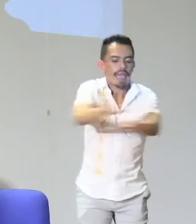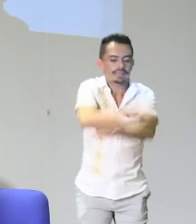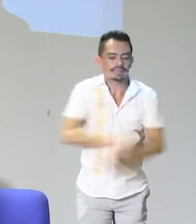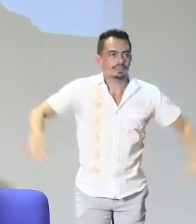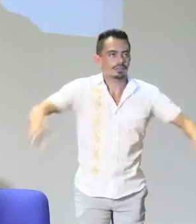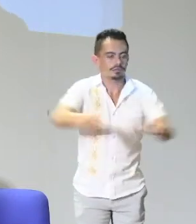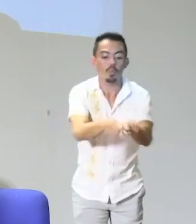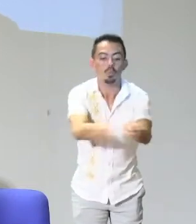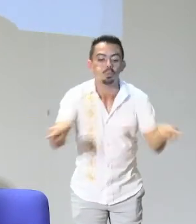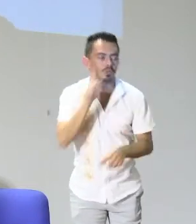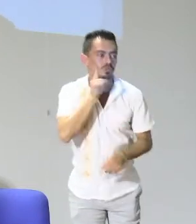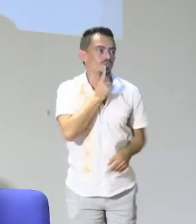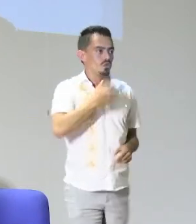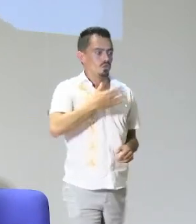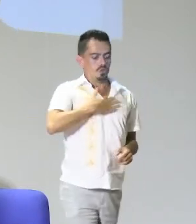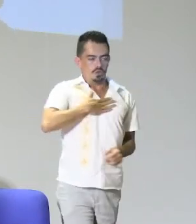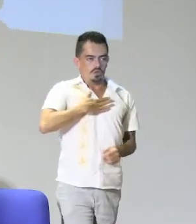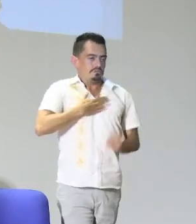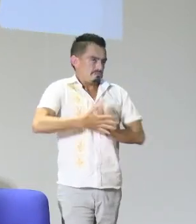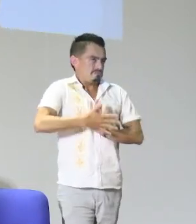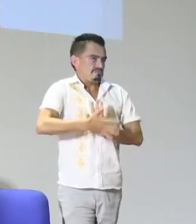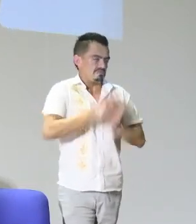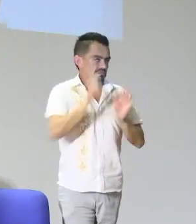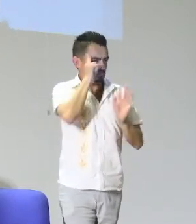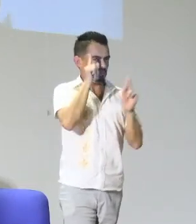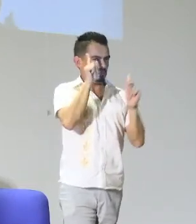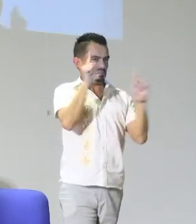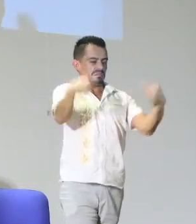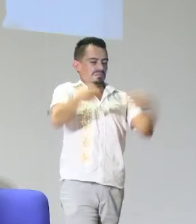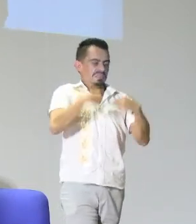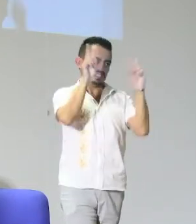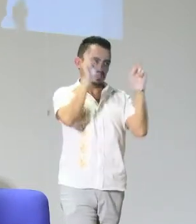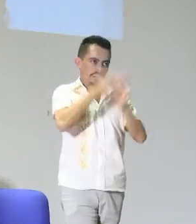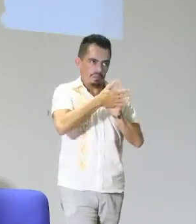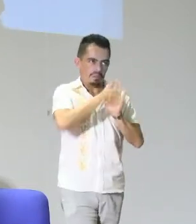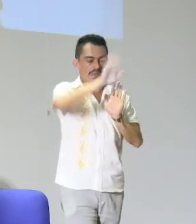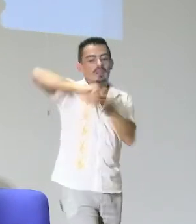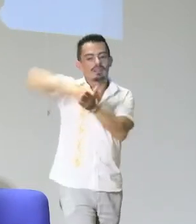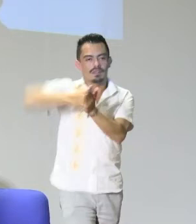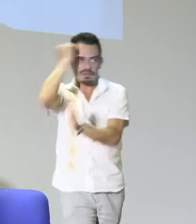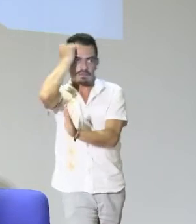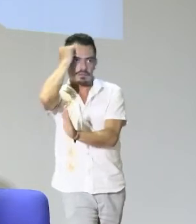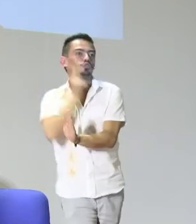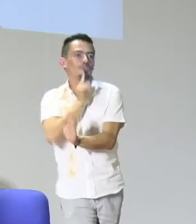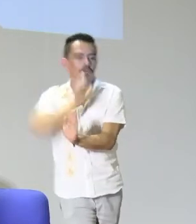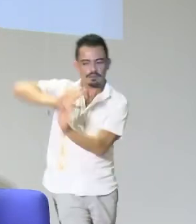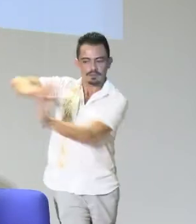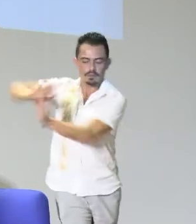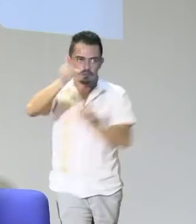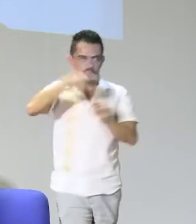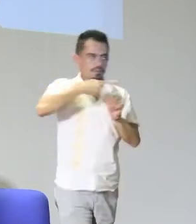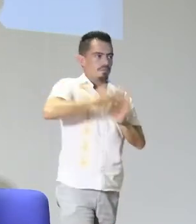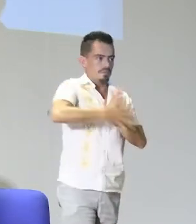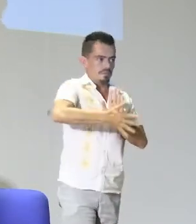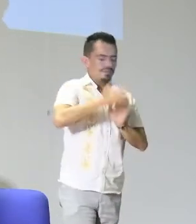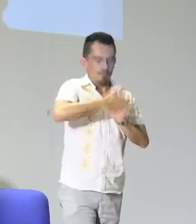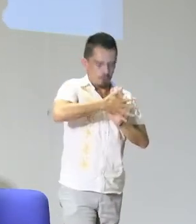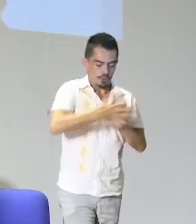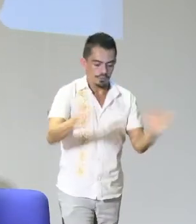también es importante tener muy presente no tanto el aula como tal, sino el espacio de intercambio, y